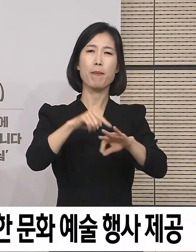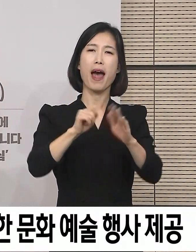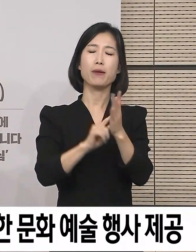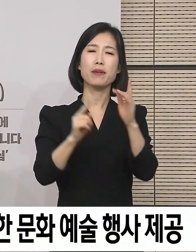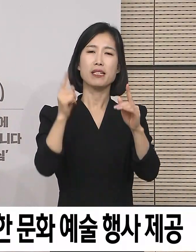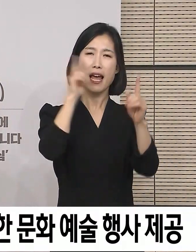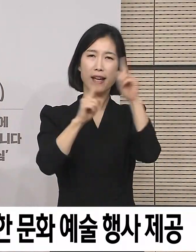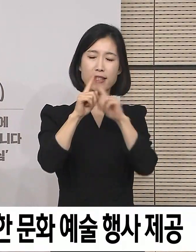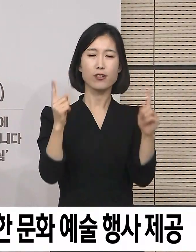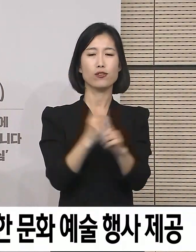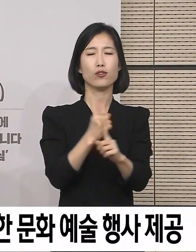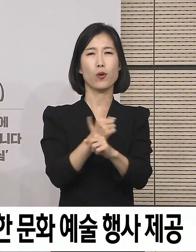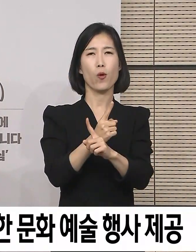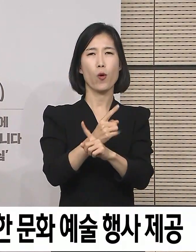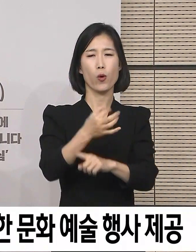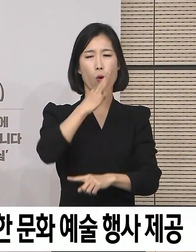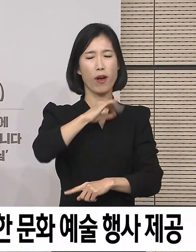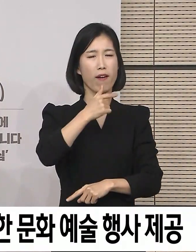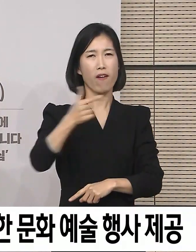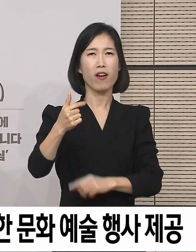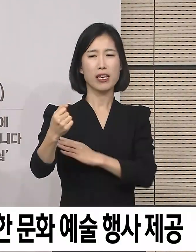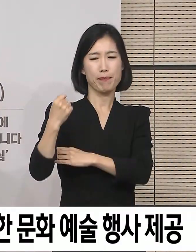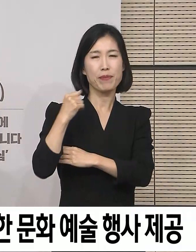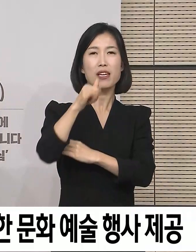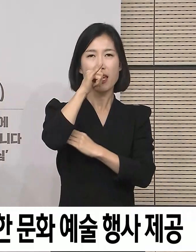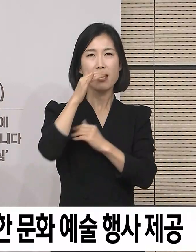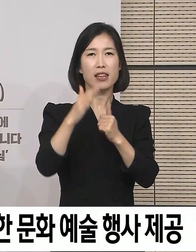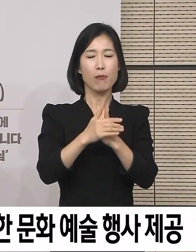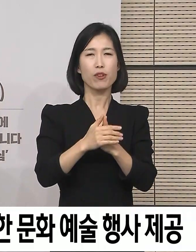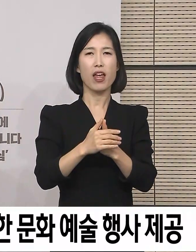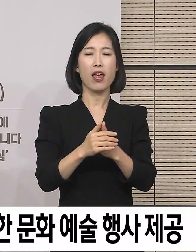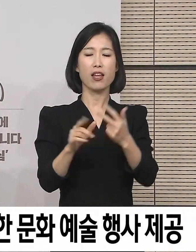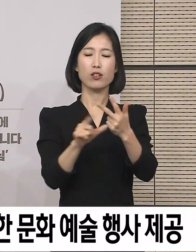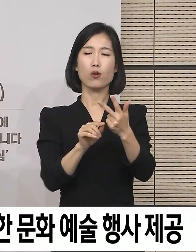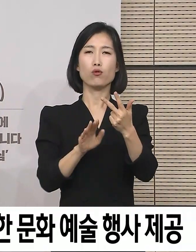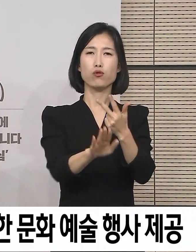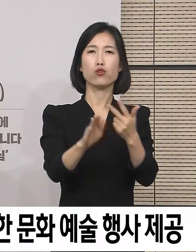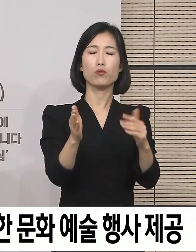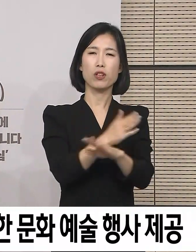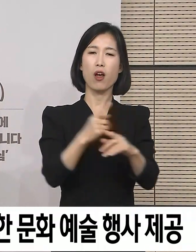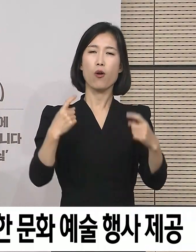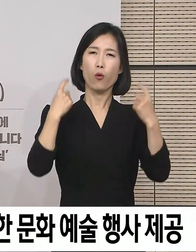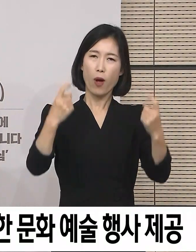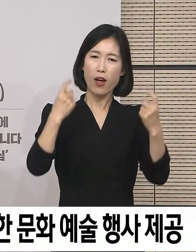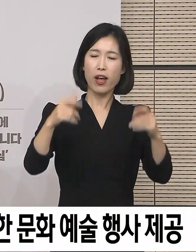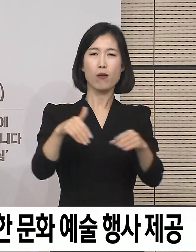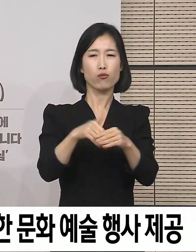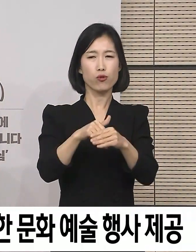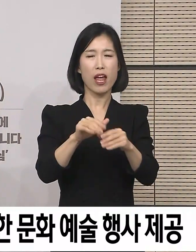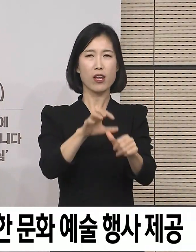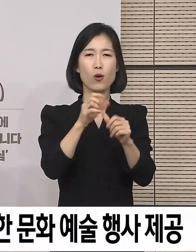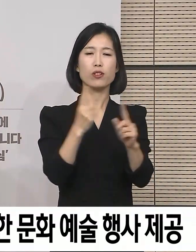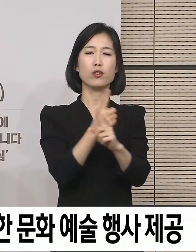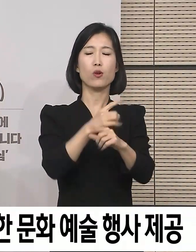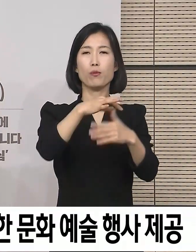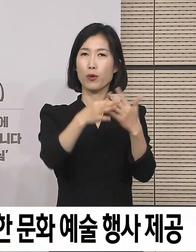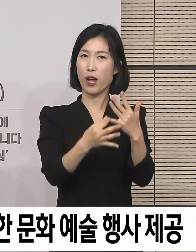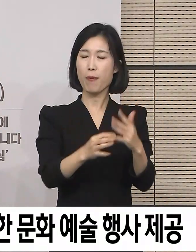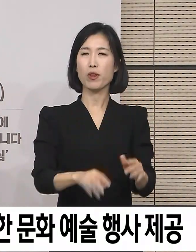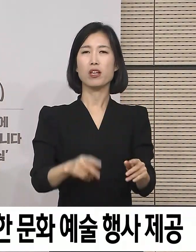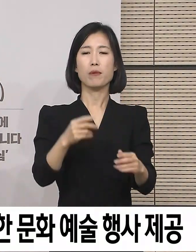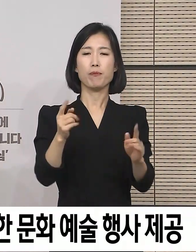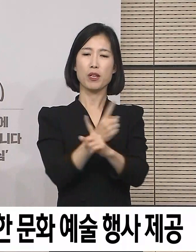상처를 치유하는 엄청난 힘을 가지고 있으므로 하반기에는 관광과 문화예술을 통한 치유 프로그램, 의료시설에 대한